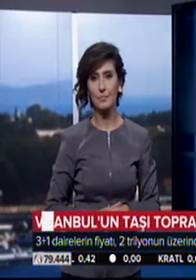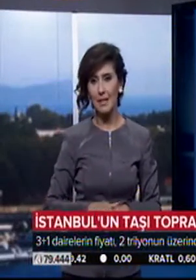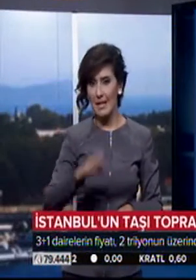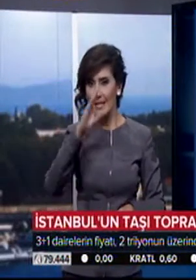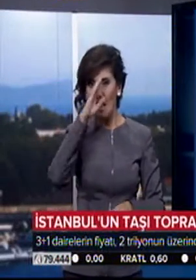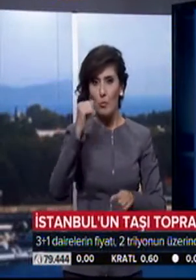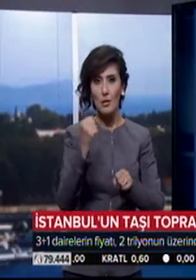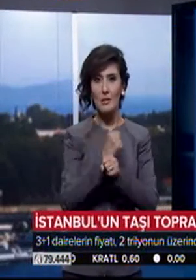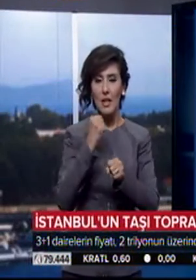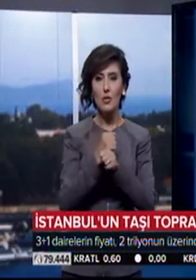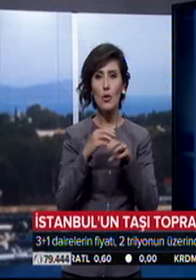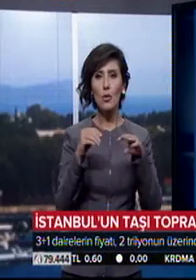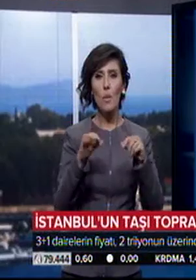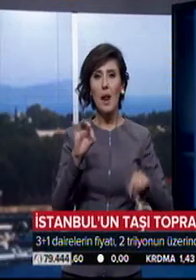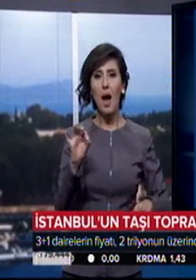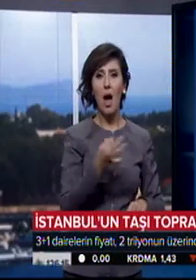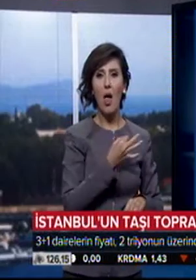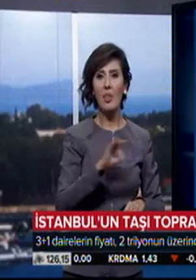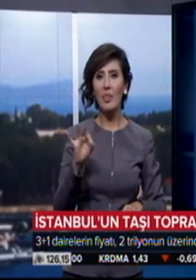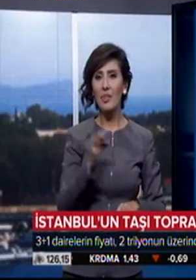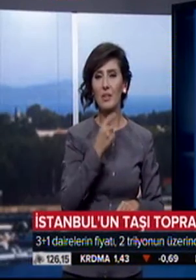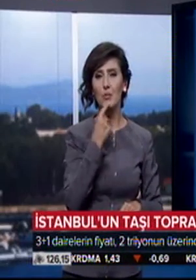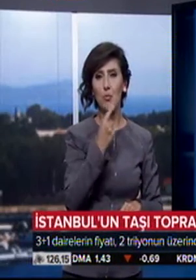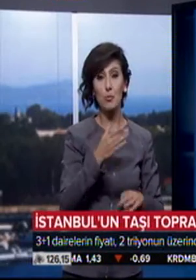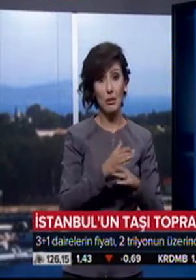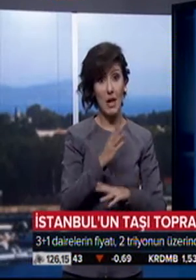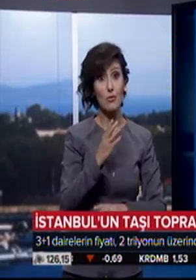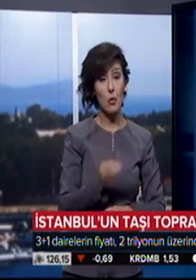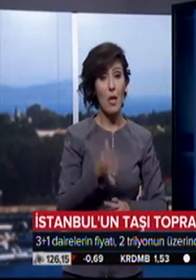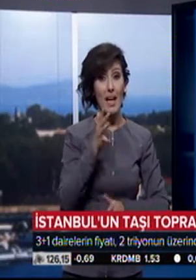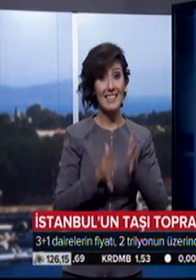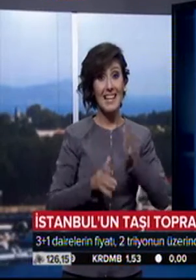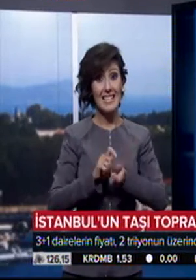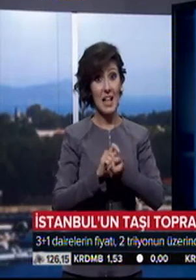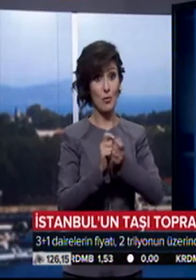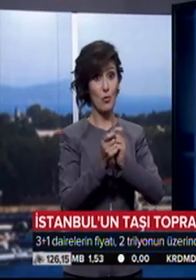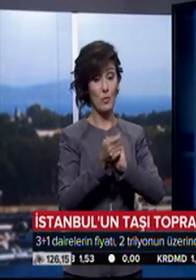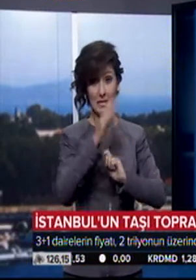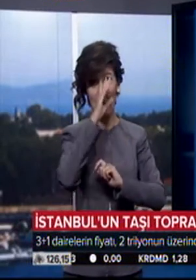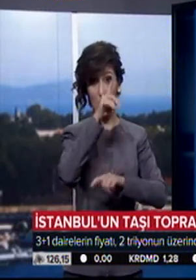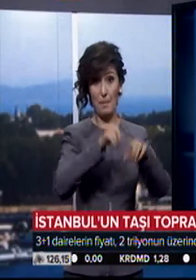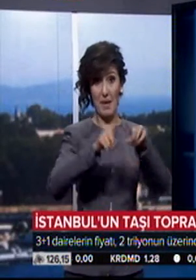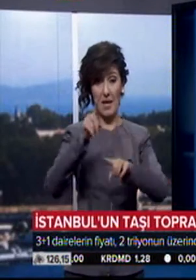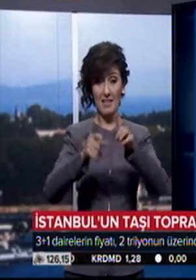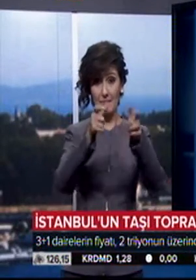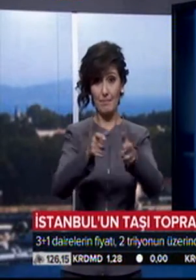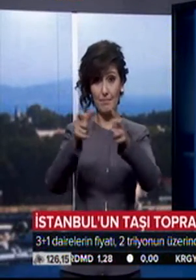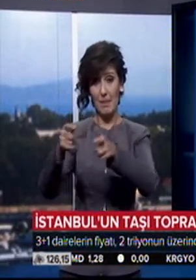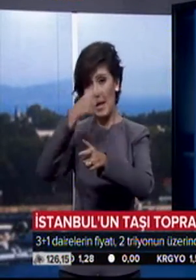İstanbul'un taşı toprağı altın sözü gerçek oluyor. Kentsel dönüşüm İstanbul'daki bazı semtlerin kaderini